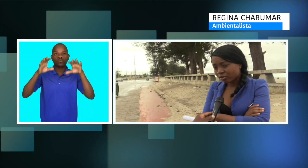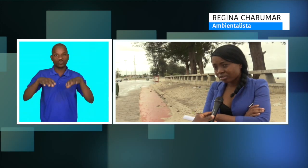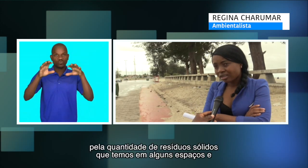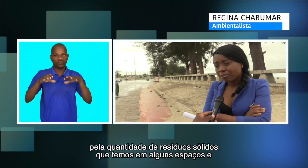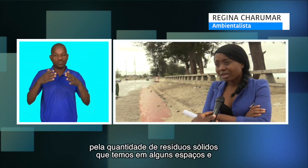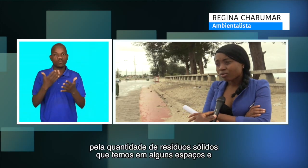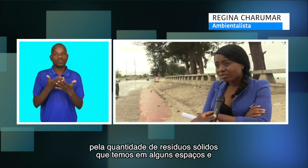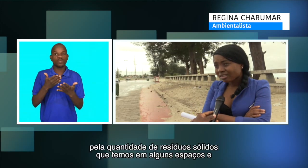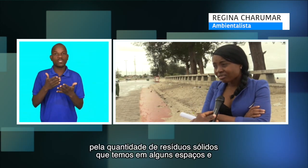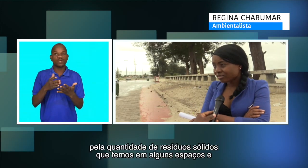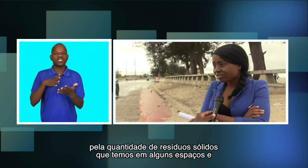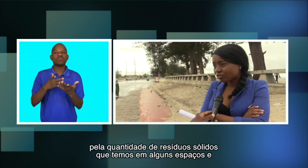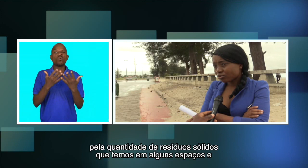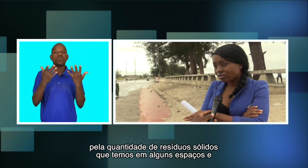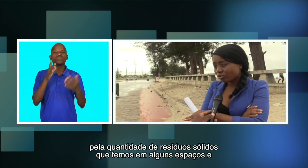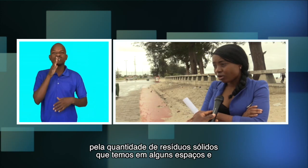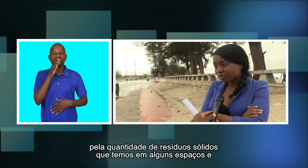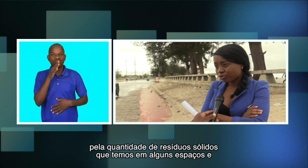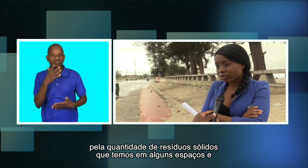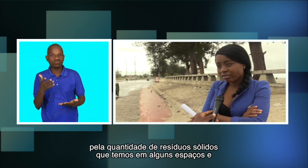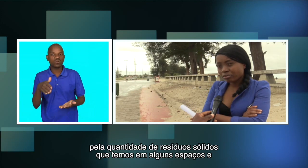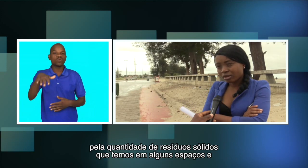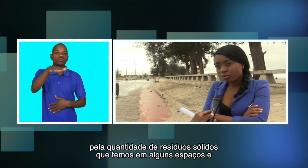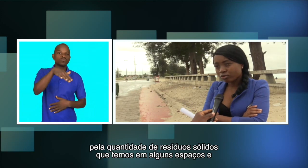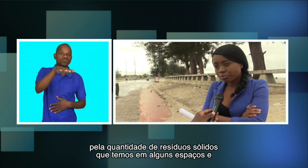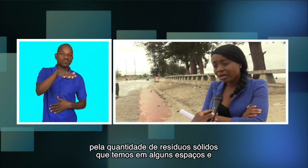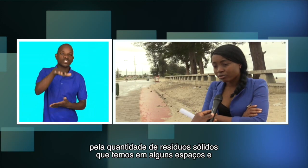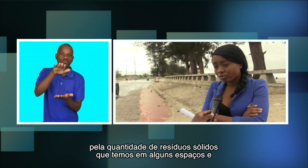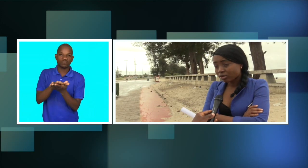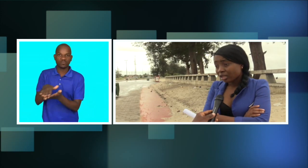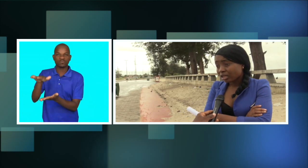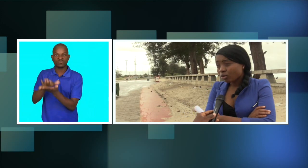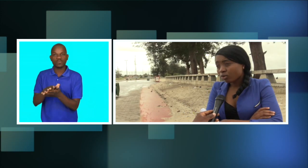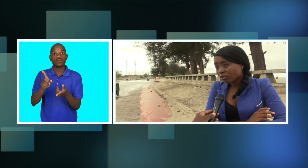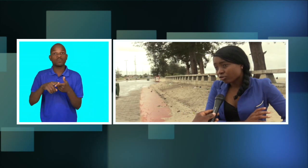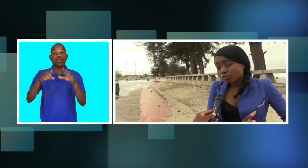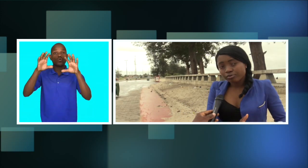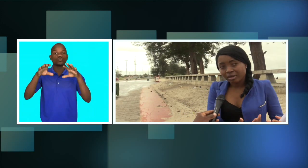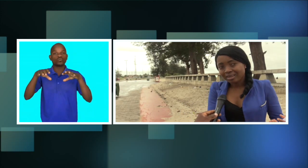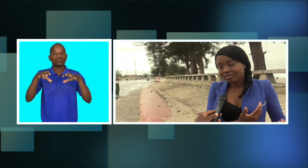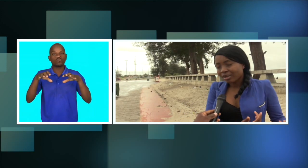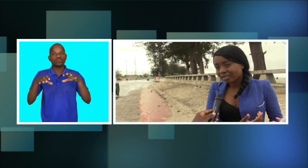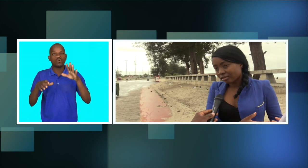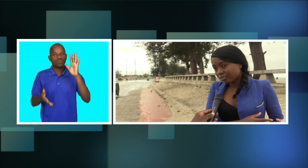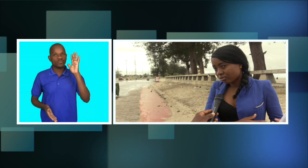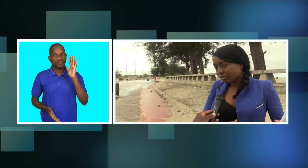chuvosa, pela quantidade de resíduos sólidos que nós temos em alguns espaços, e com a chuva,